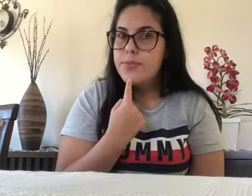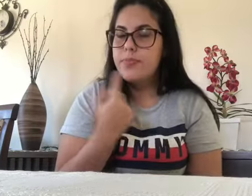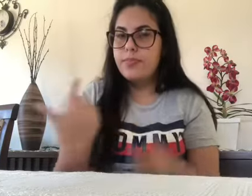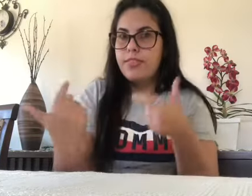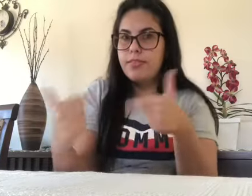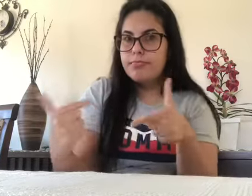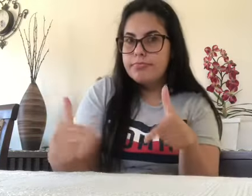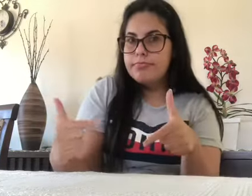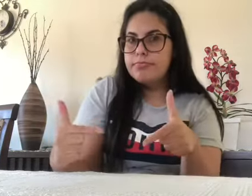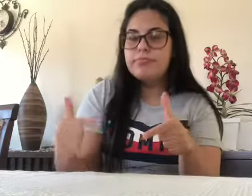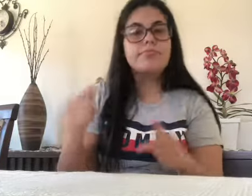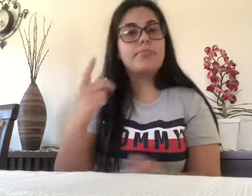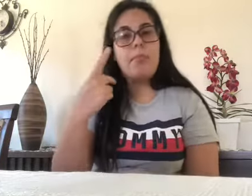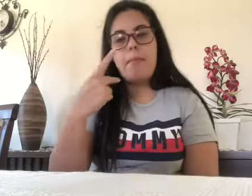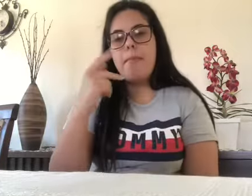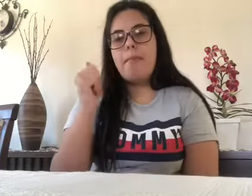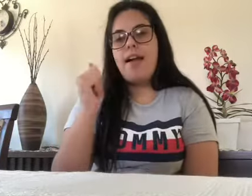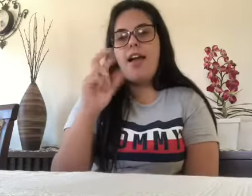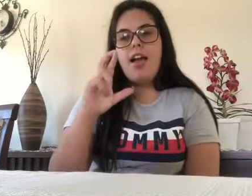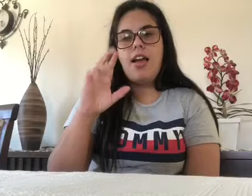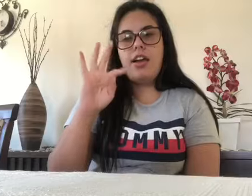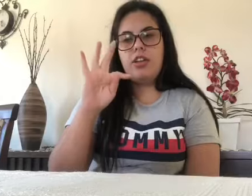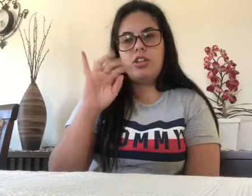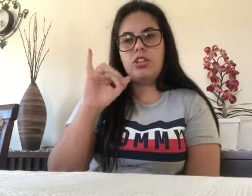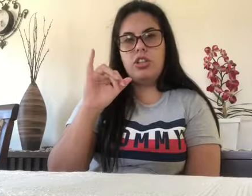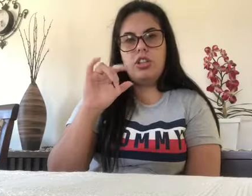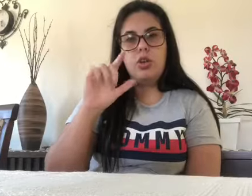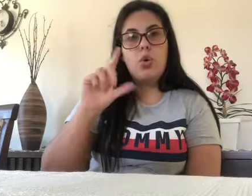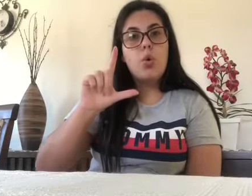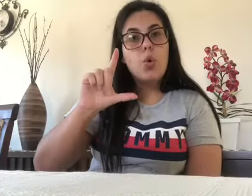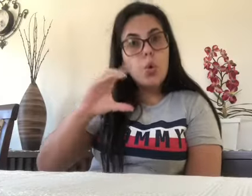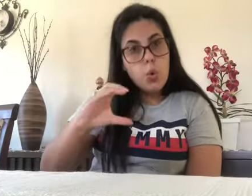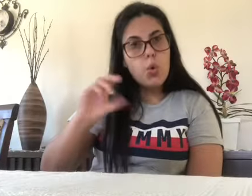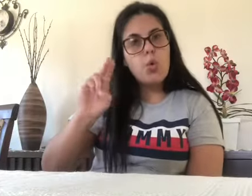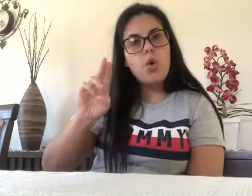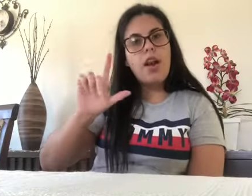surdo, perfil, atuação e particularidades.